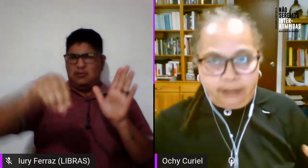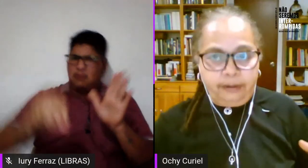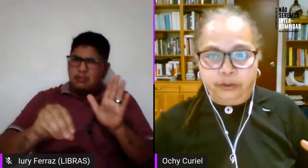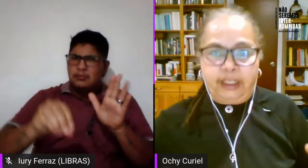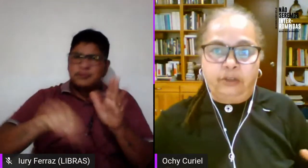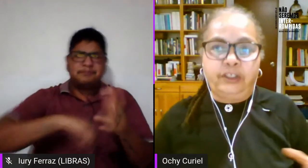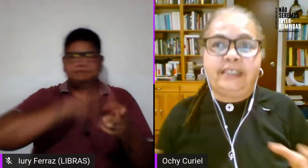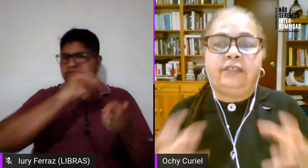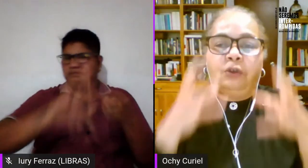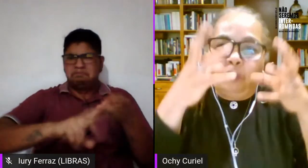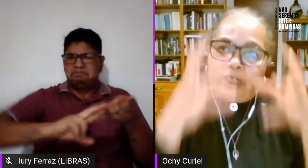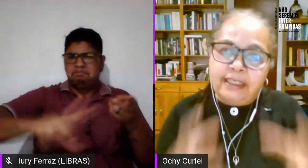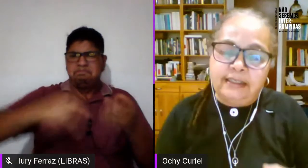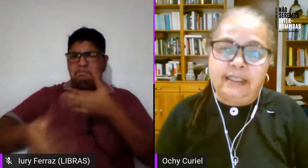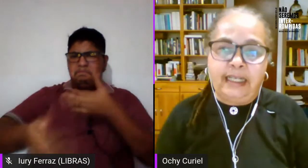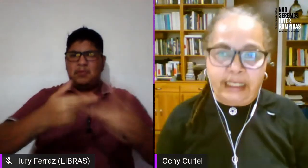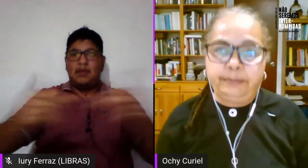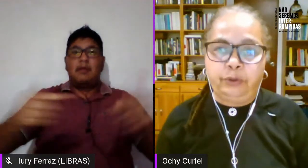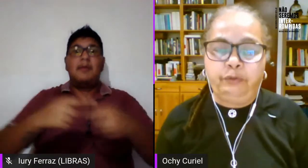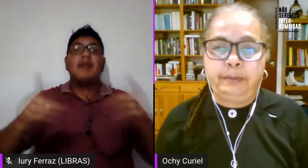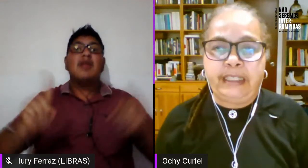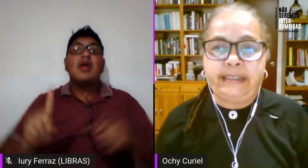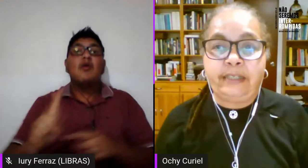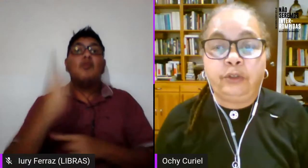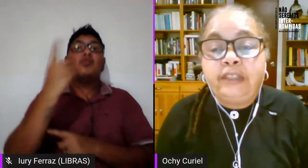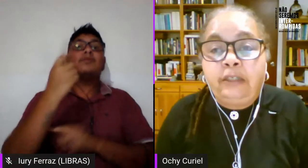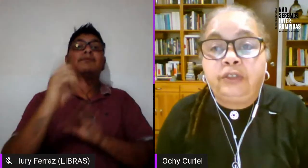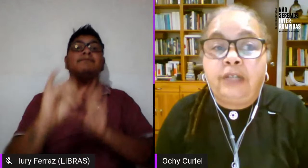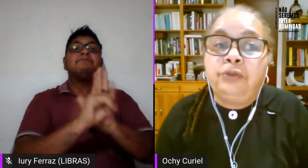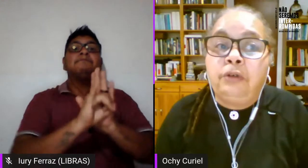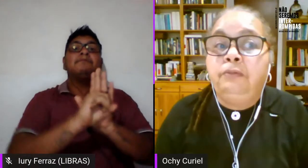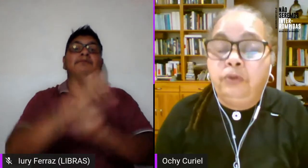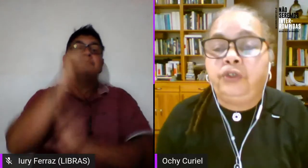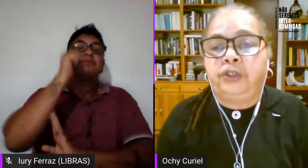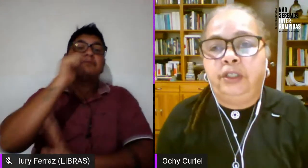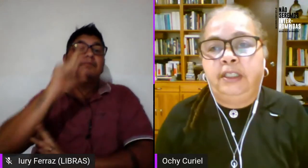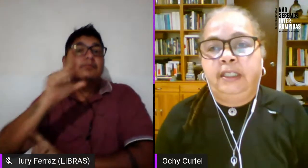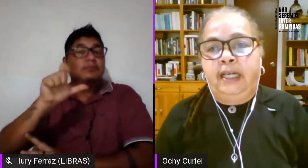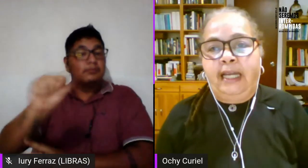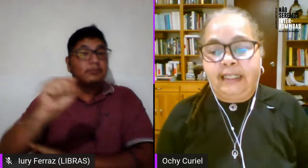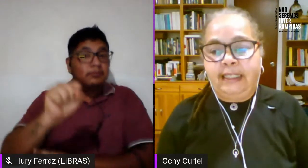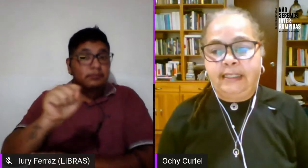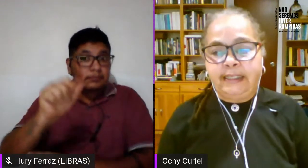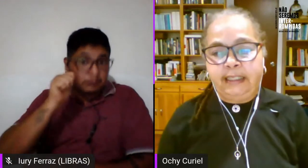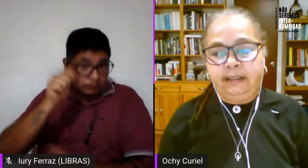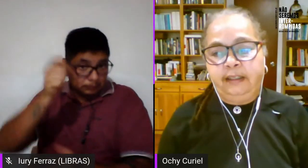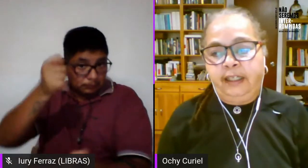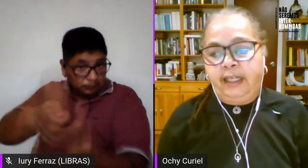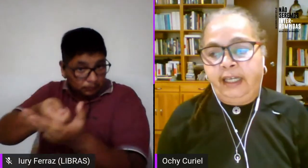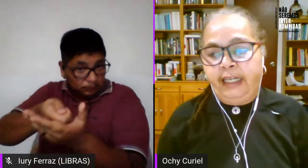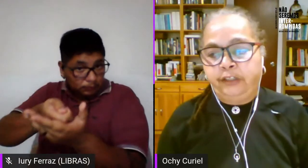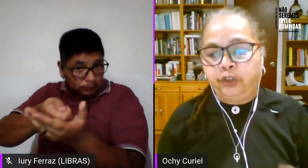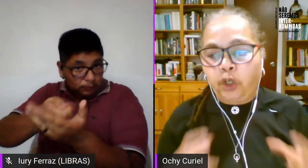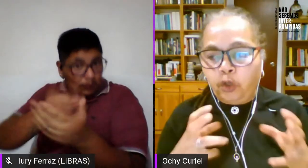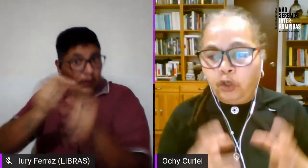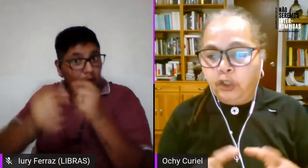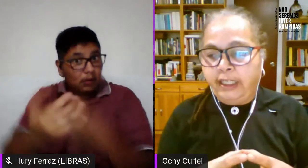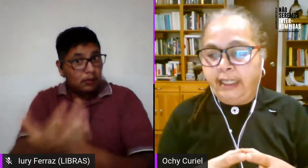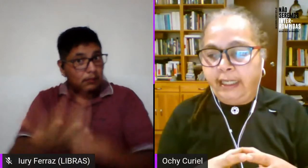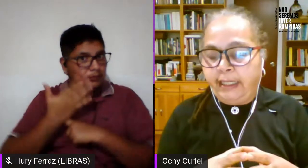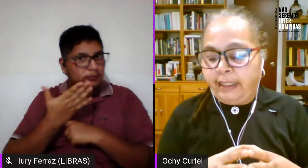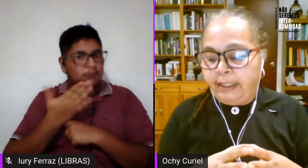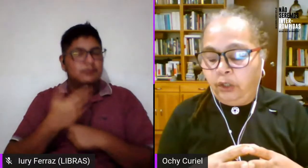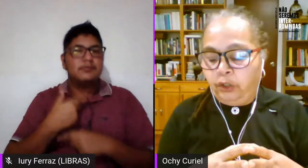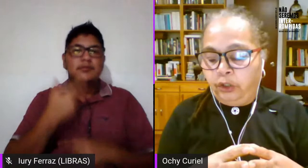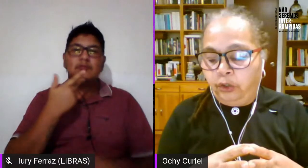otra otra cosa sino una identidad lésbico feminista donde nos ayudó mucho hay que decir todo